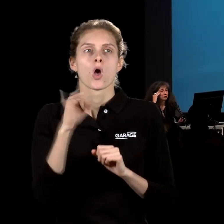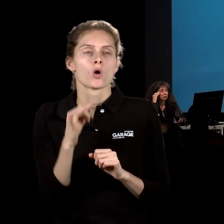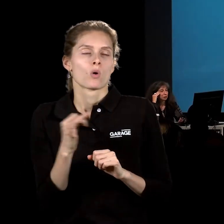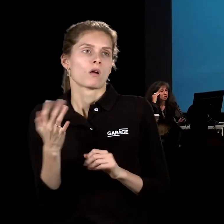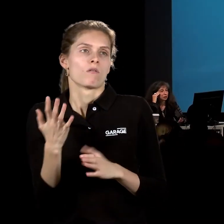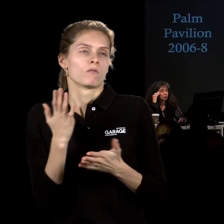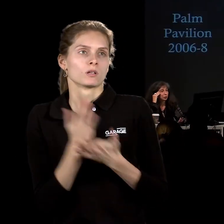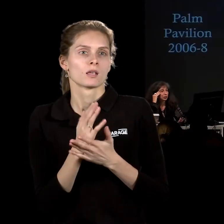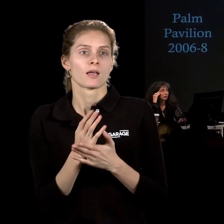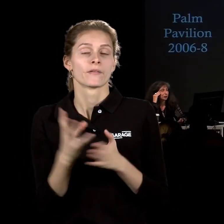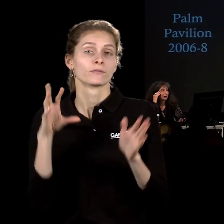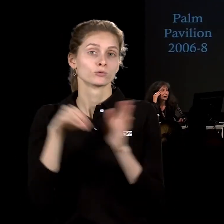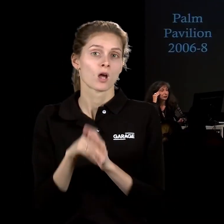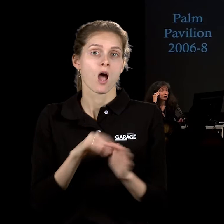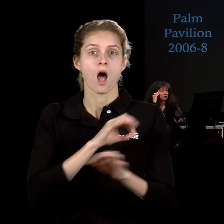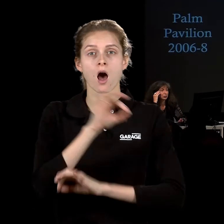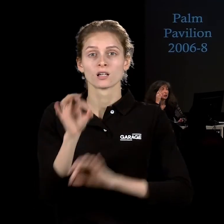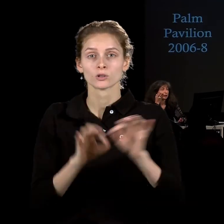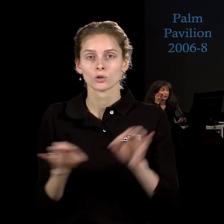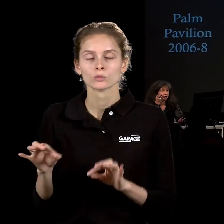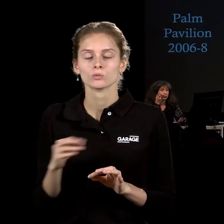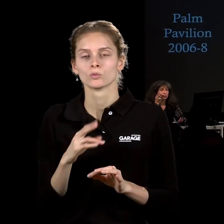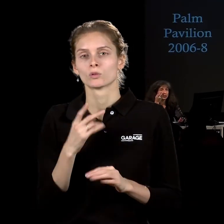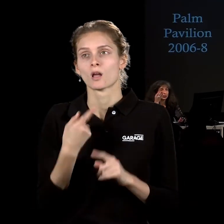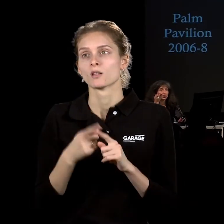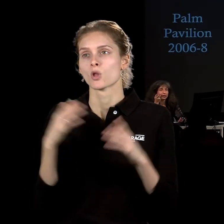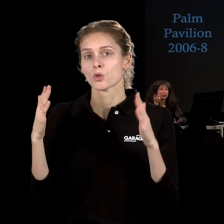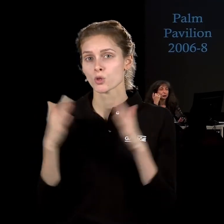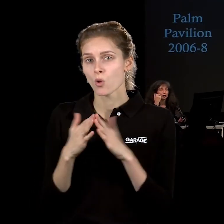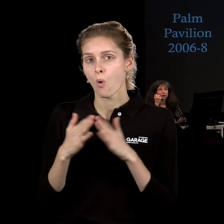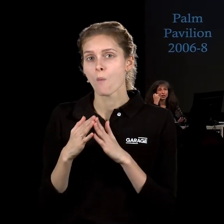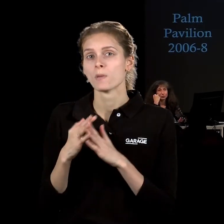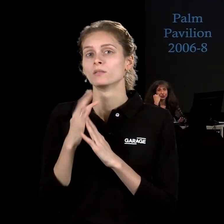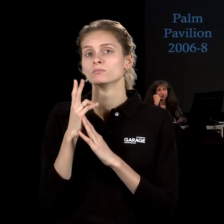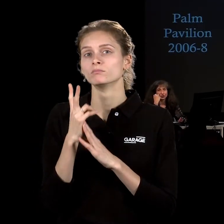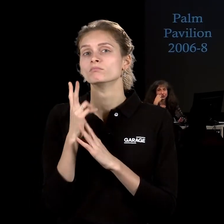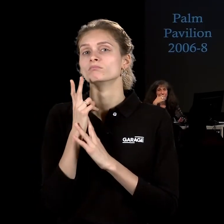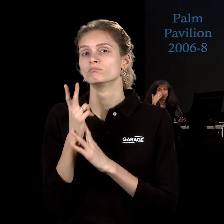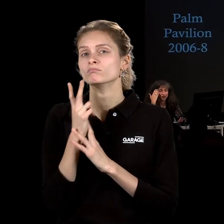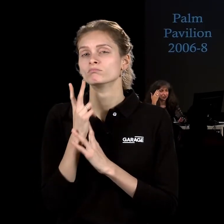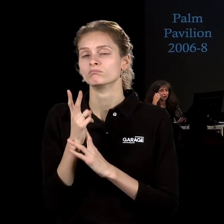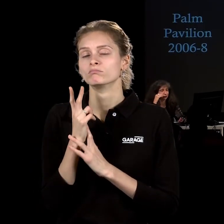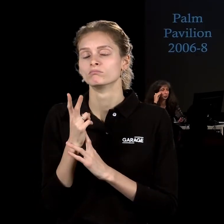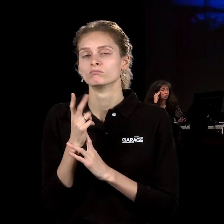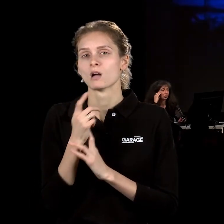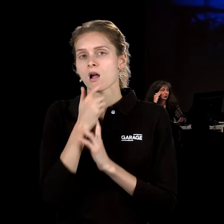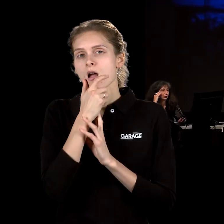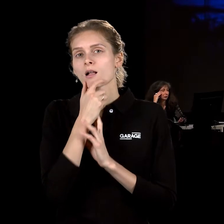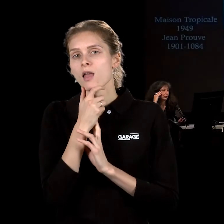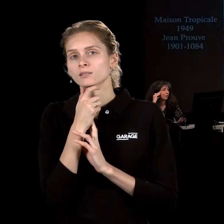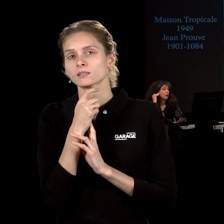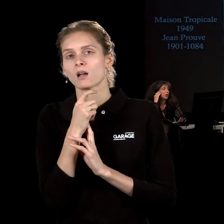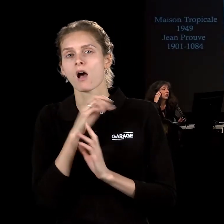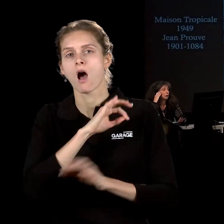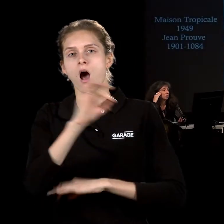Но при этом вот в архитектуре навеянной, как и этот дом навеянный, это ещё одна реплика классики архитектуры 20